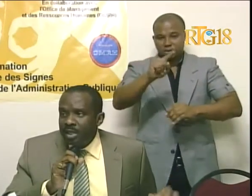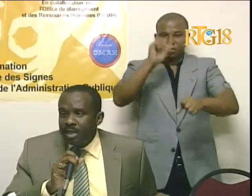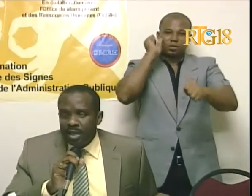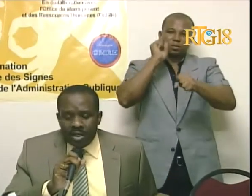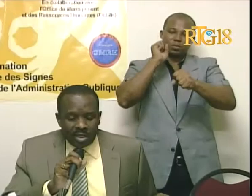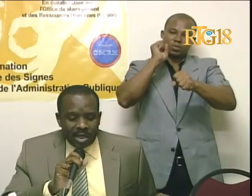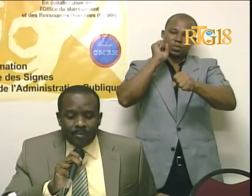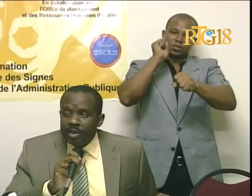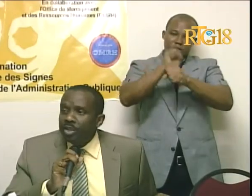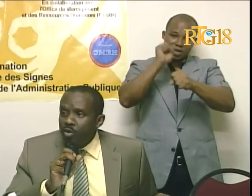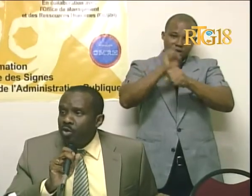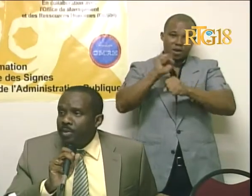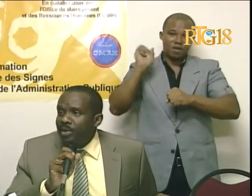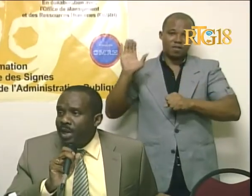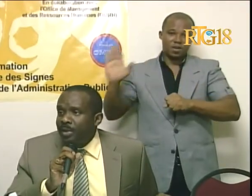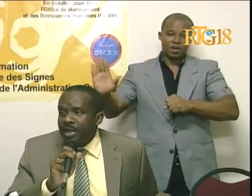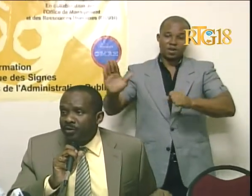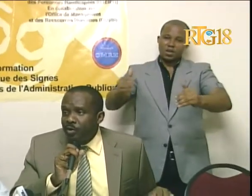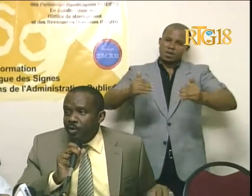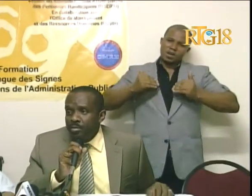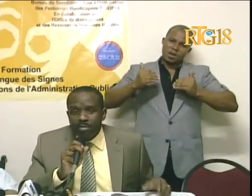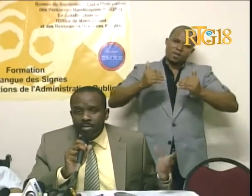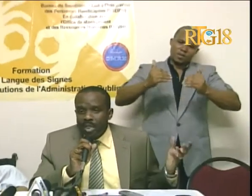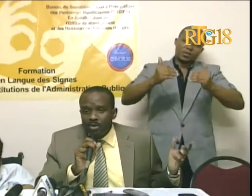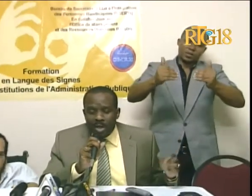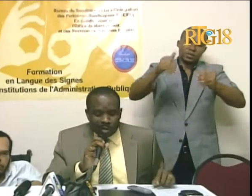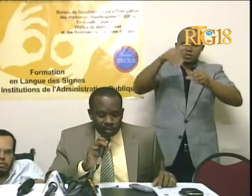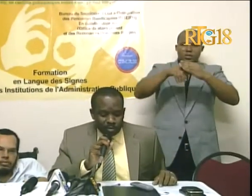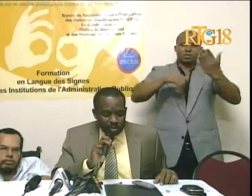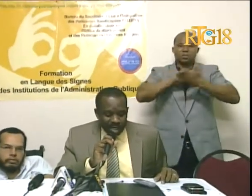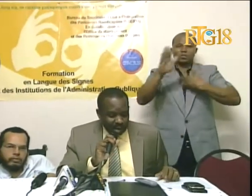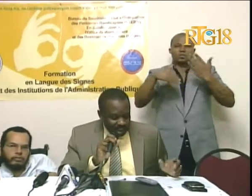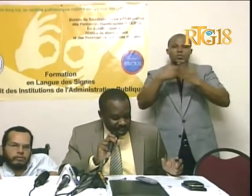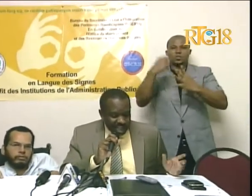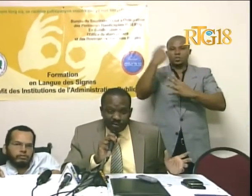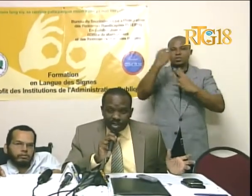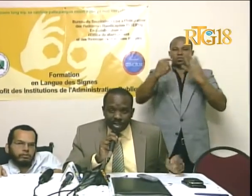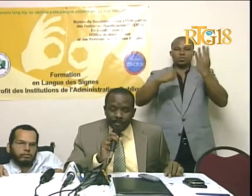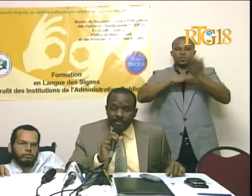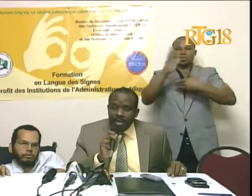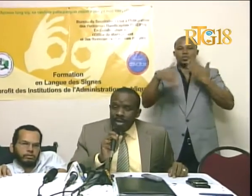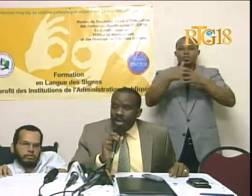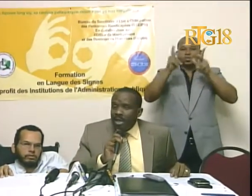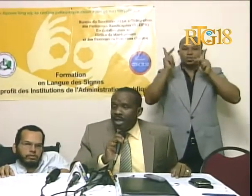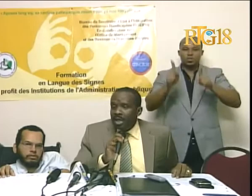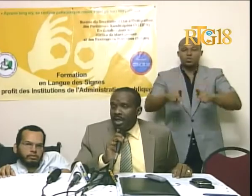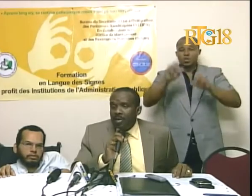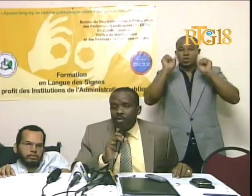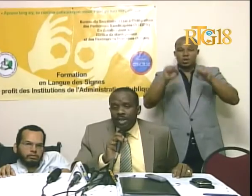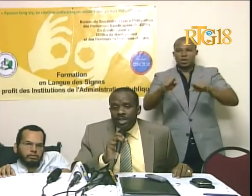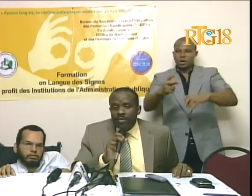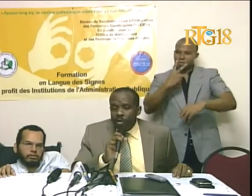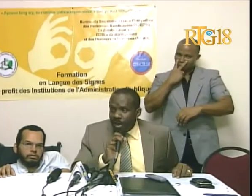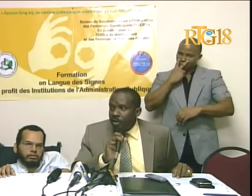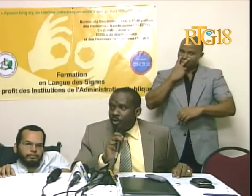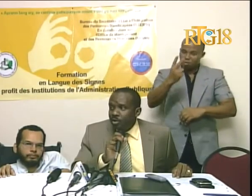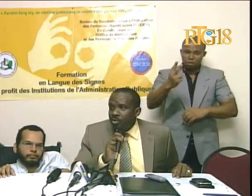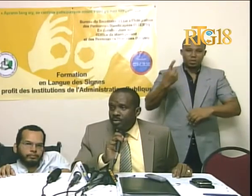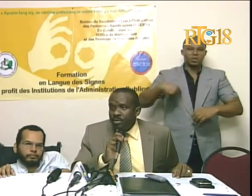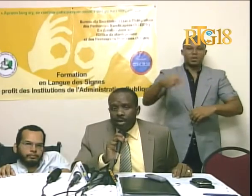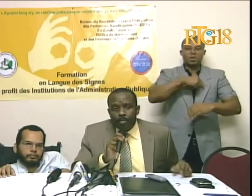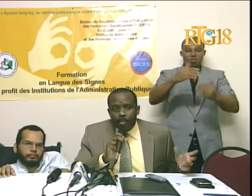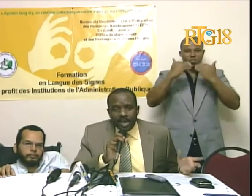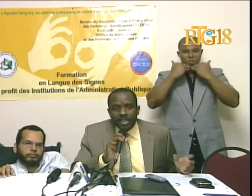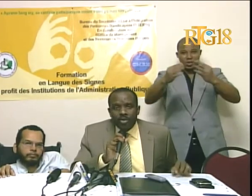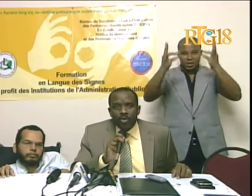avanse, e la pou fe nan tout domen ke la pou intervenu yo, sa samba ek tout publik la, wè, se evidan, e nan premer siye formate yo